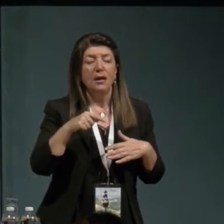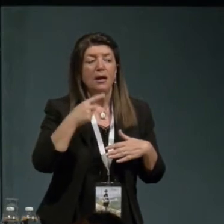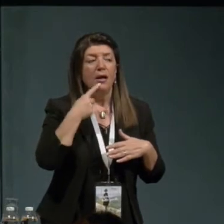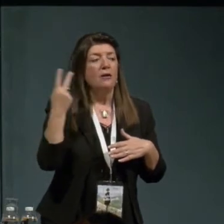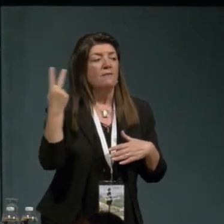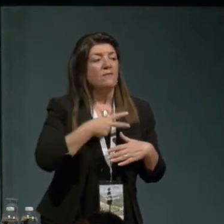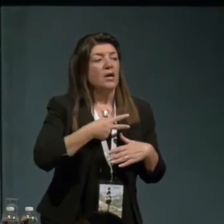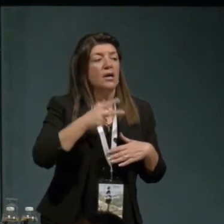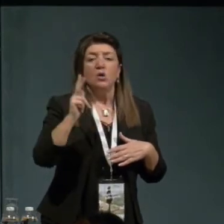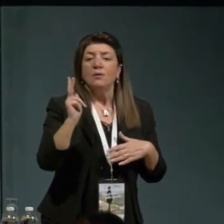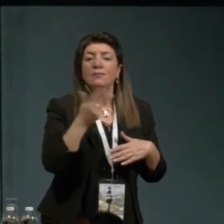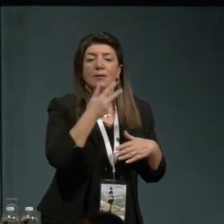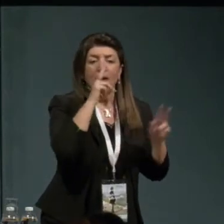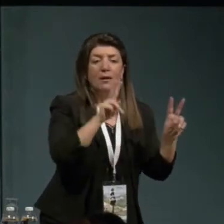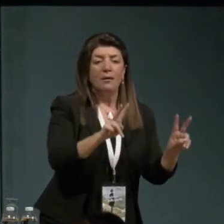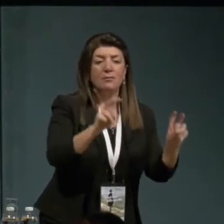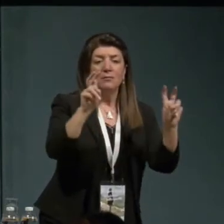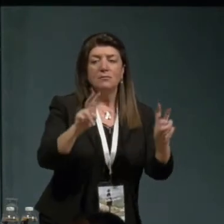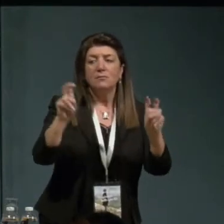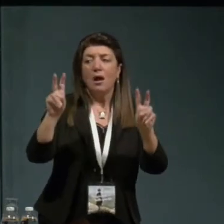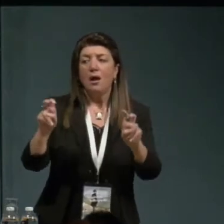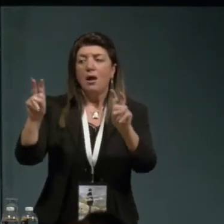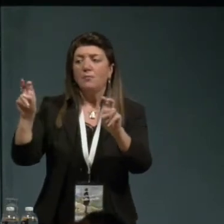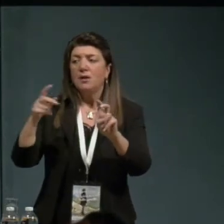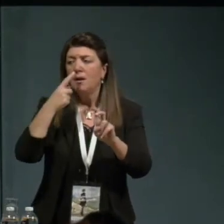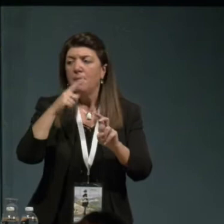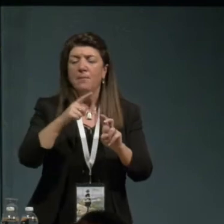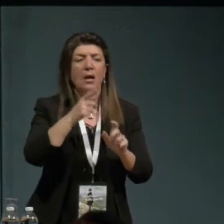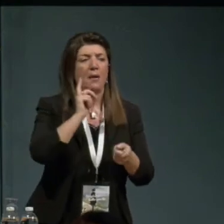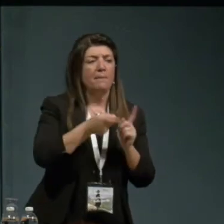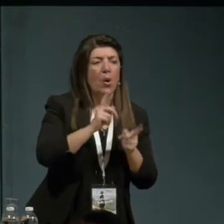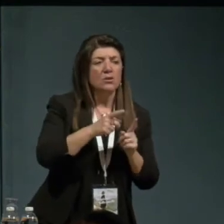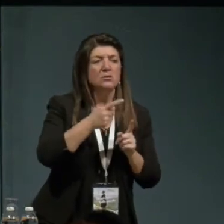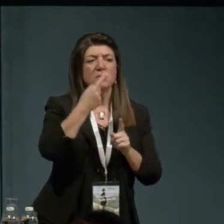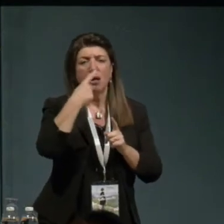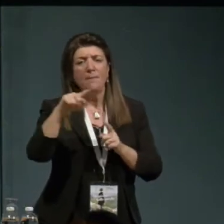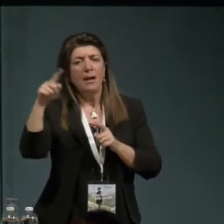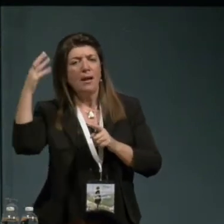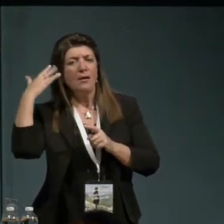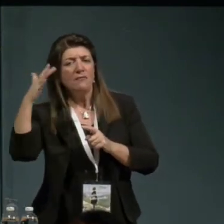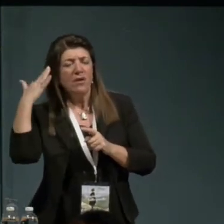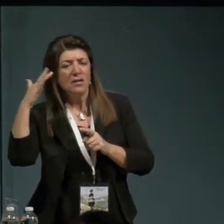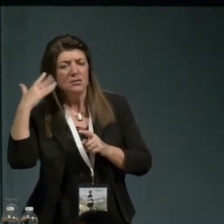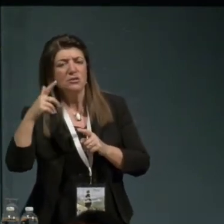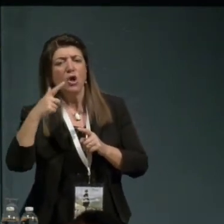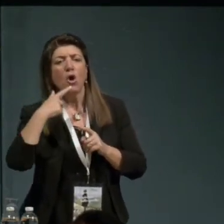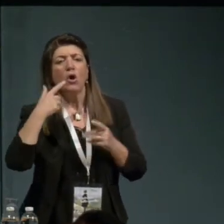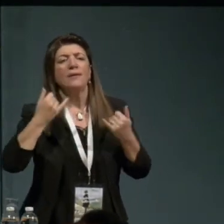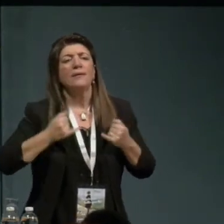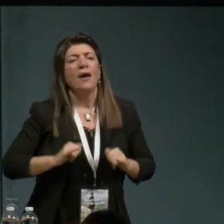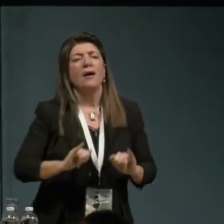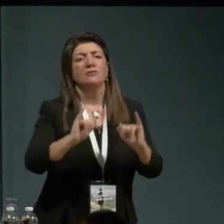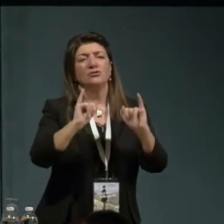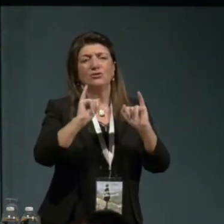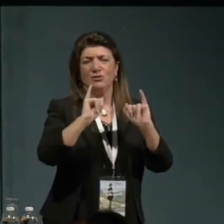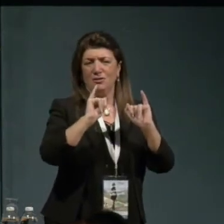inusuali per la politica, per la riflessione. La nascita di una nuova classe generazionale adolescente,